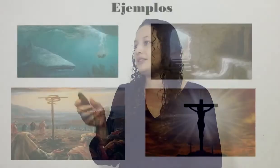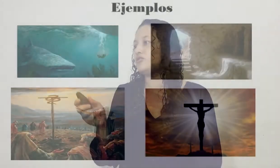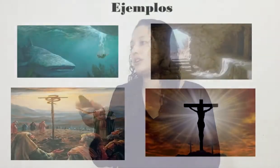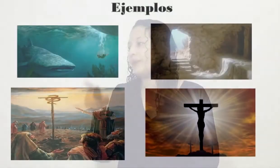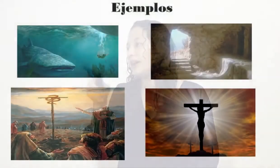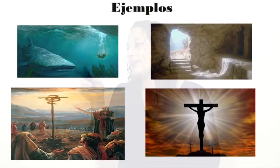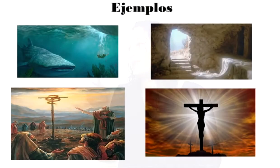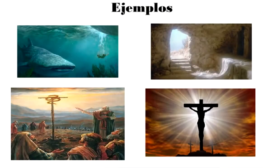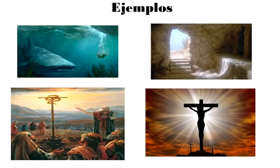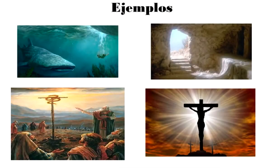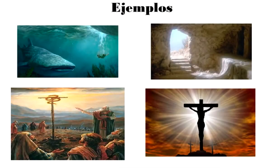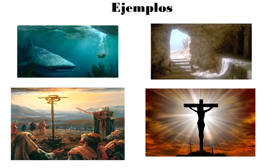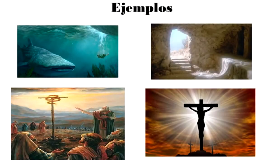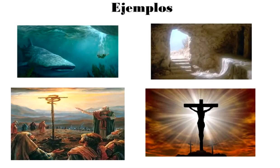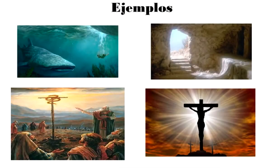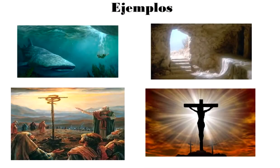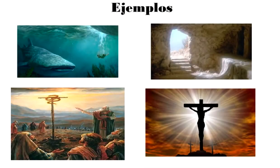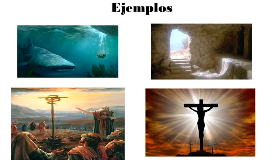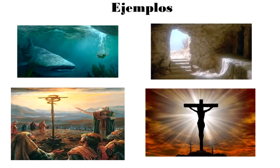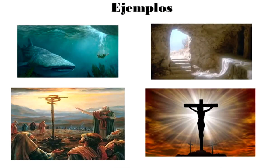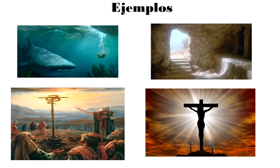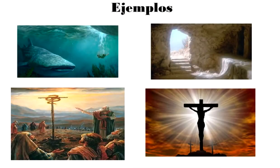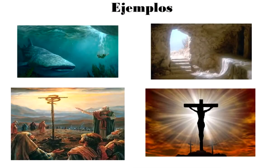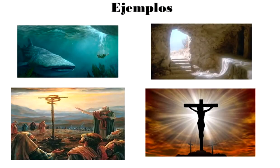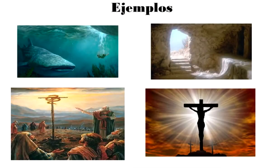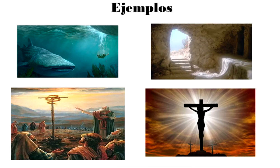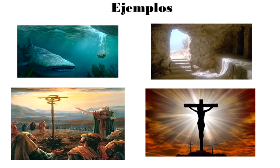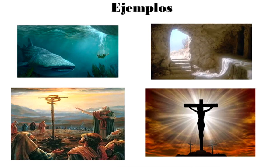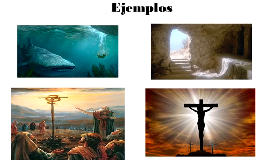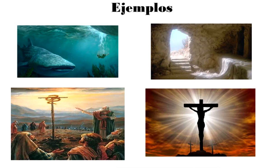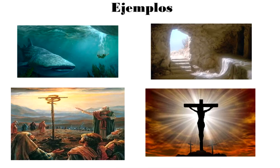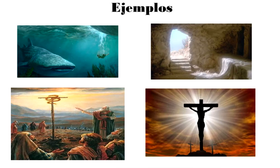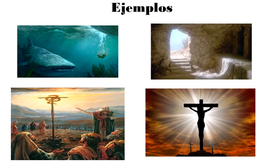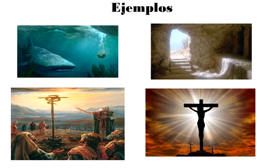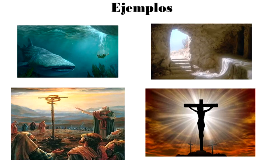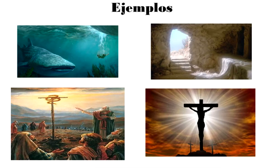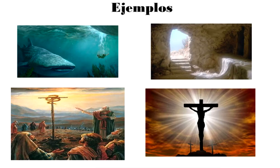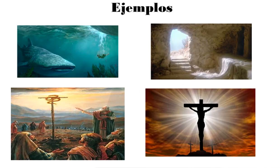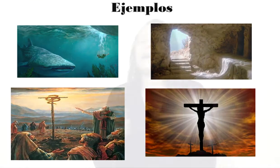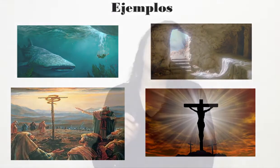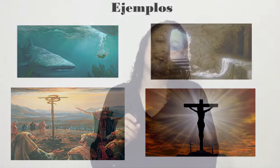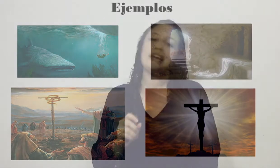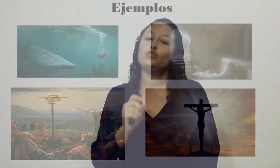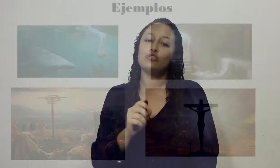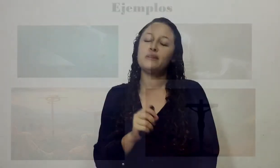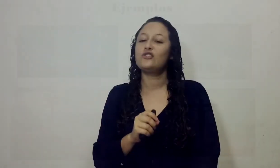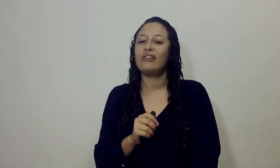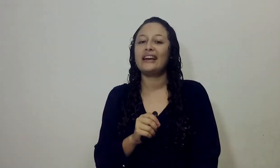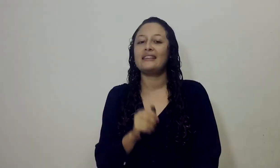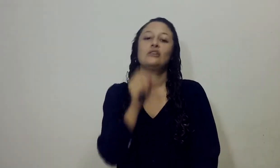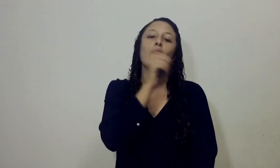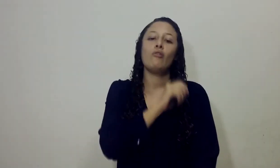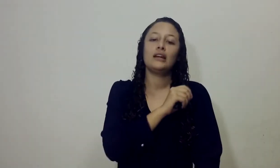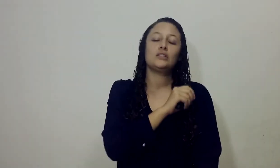tipología, si ustedes ven ahí Bueno, ahí está Jonás, ¿verdad? Y el gran pez que se lo comió Jesús